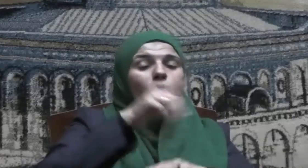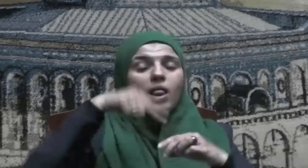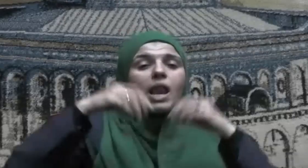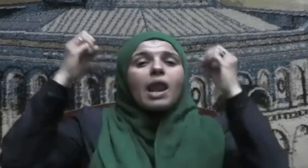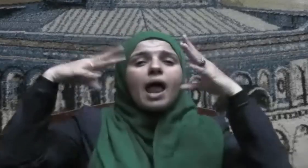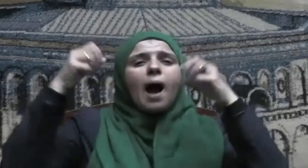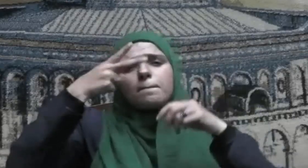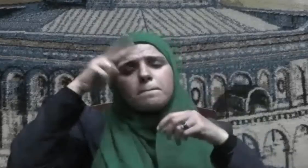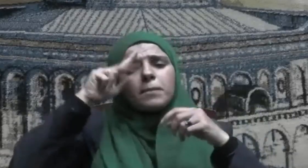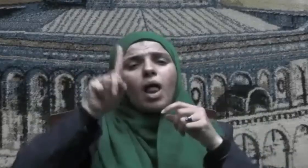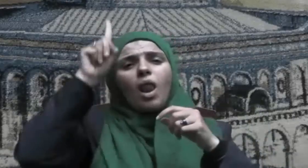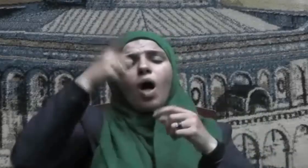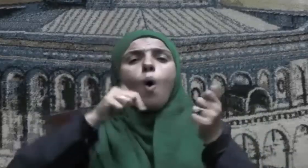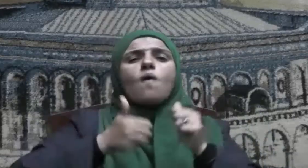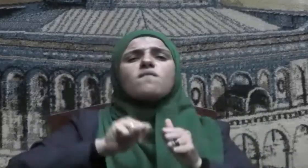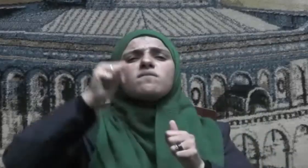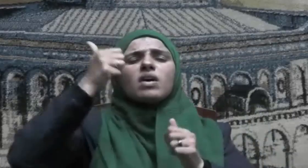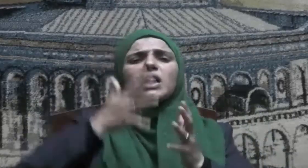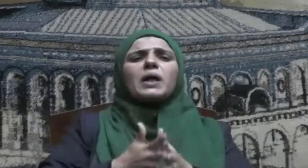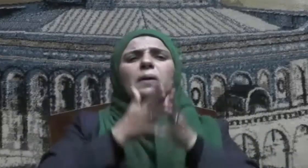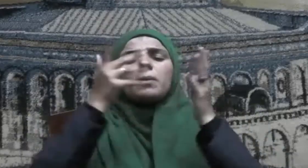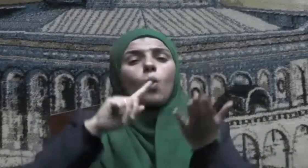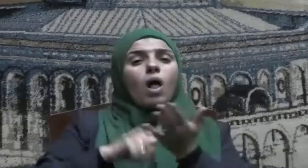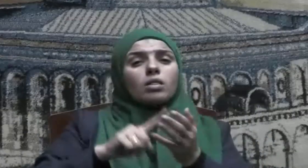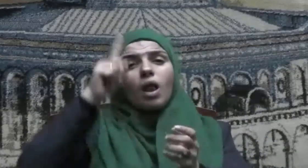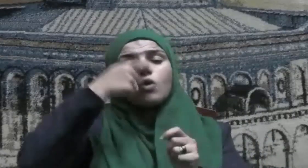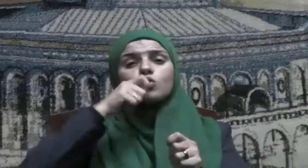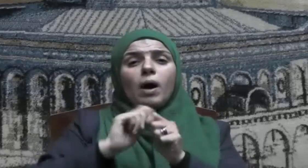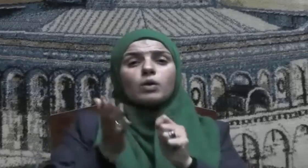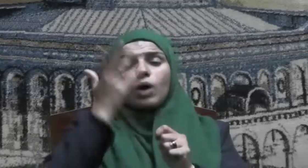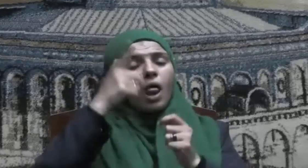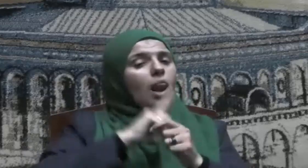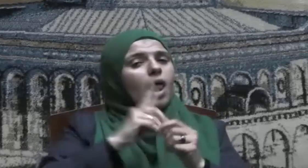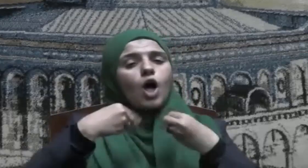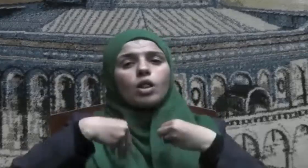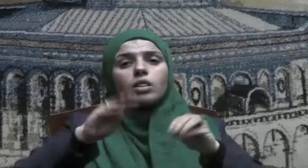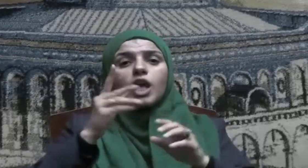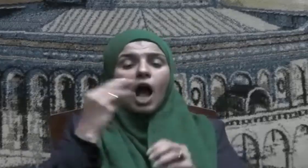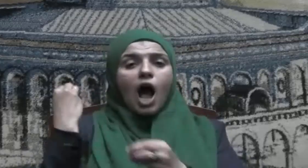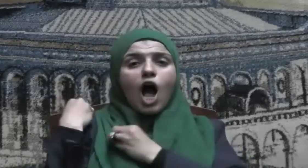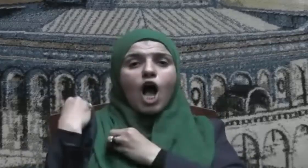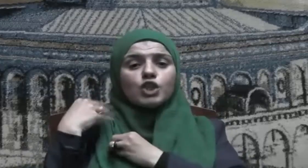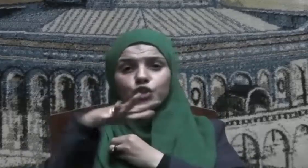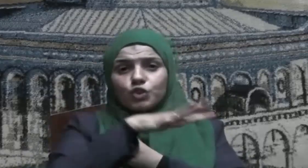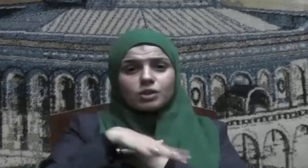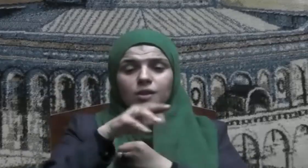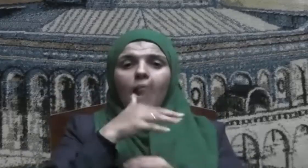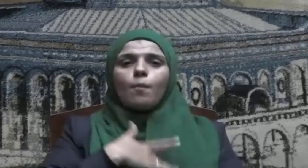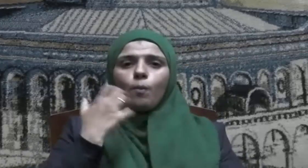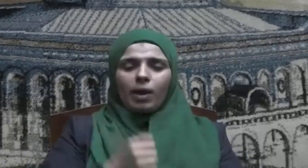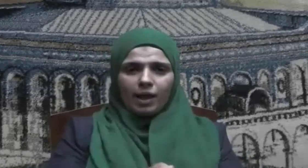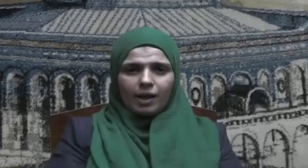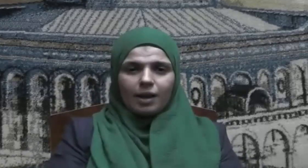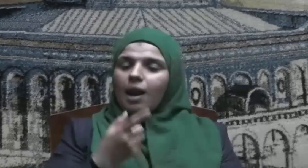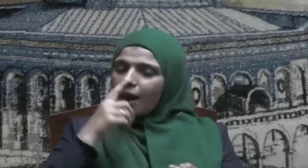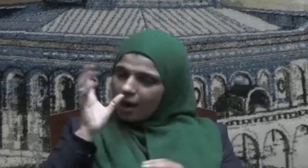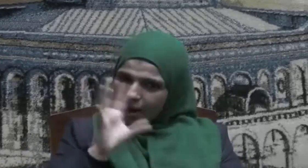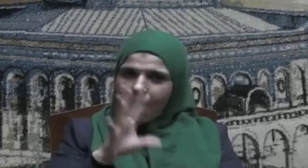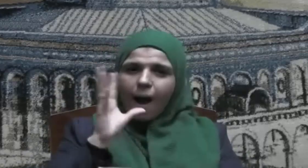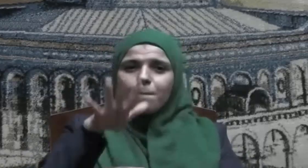اللَّهِ وَفُضِّهِمْ وَأَنَّ اللَّهَ لَا يُضِيعُ أَجْرَ الْمُؤْمِنِينَ نَعْمْ إِنَّهُمْ أَحْيَاءٌ